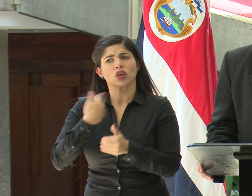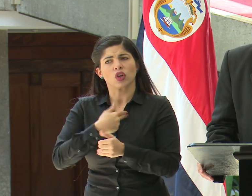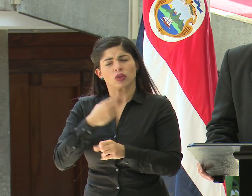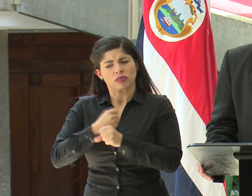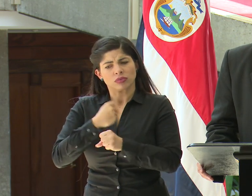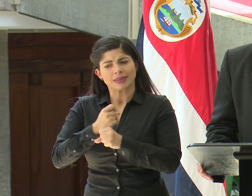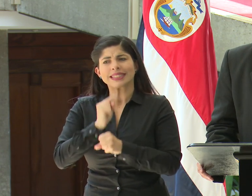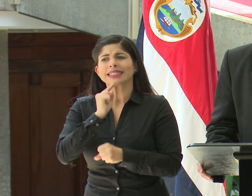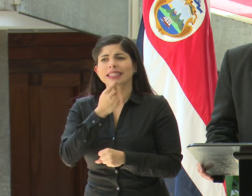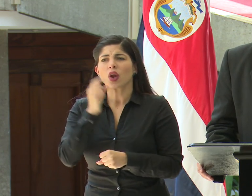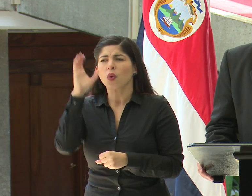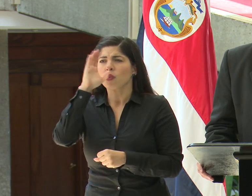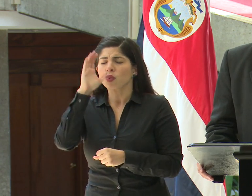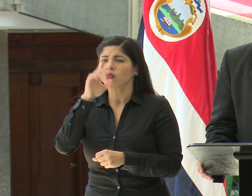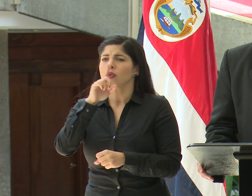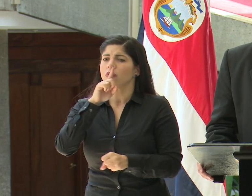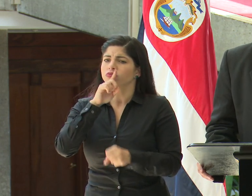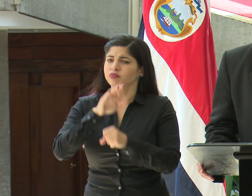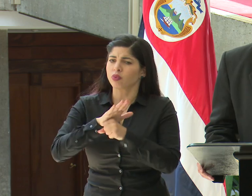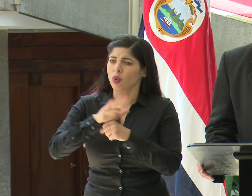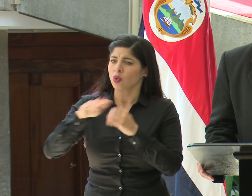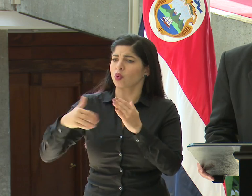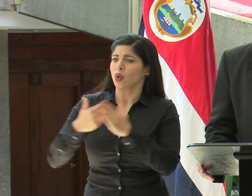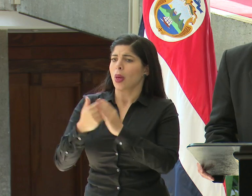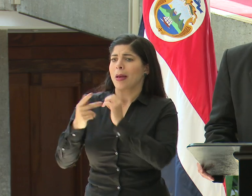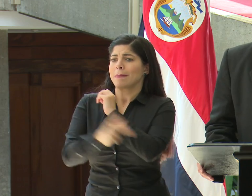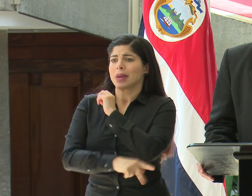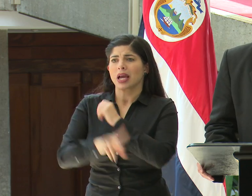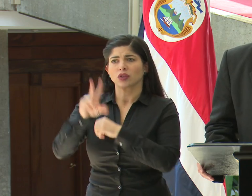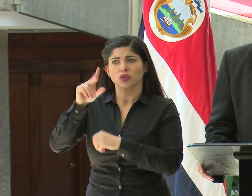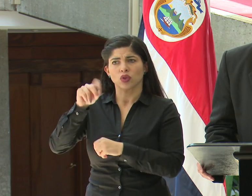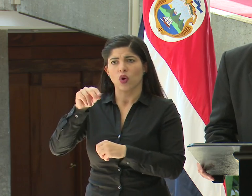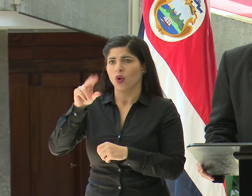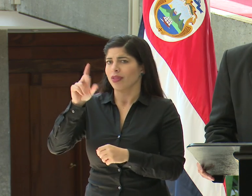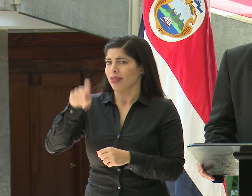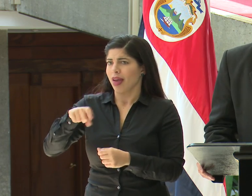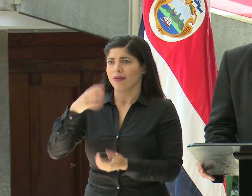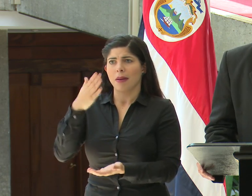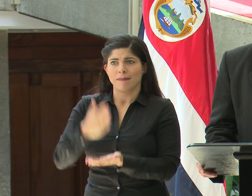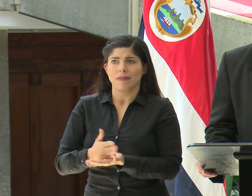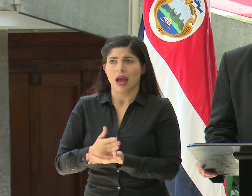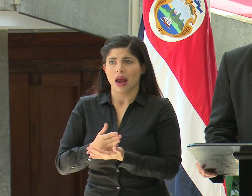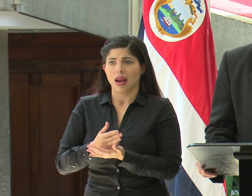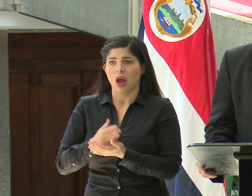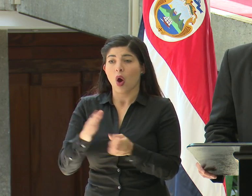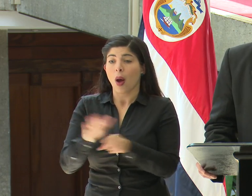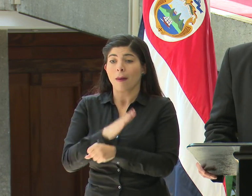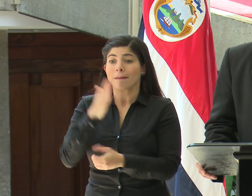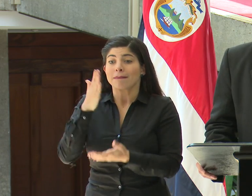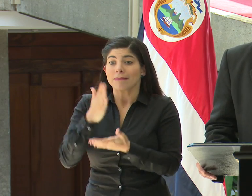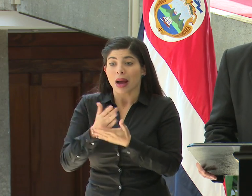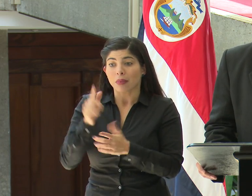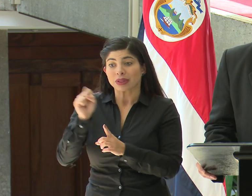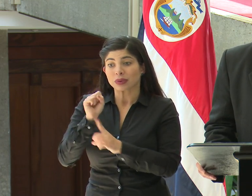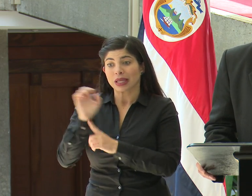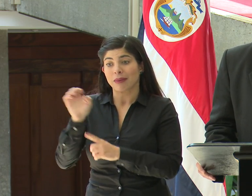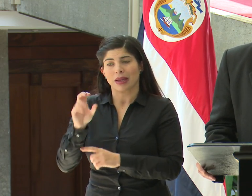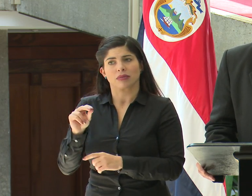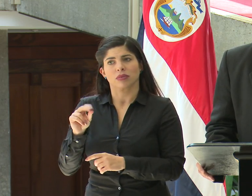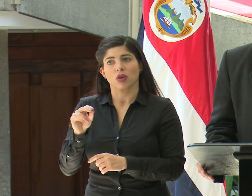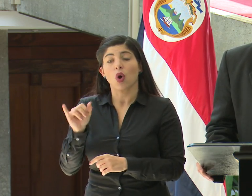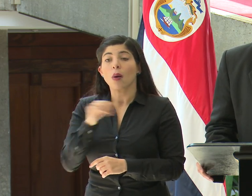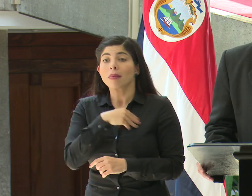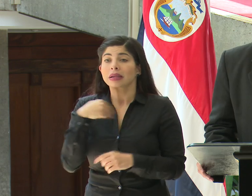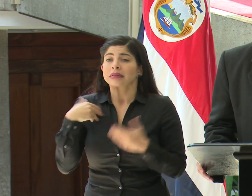seriamente en garantizar que el país no tenga que detenerse por completo ante esta situación de emergencia y que, como ha explicado el